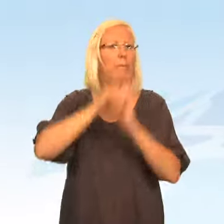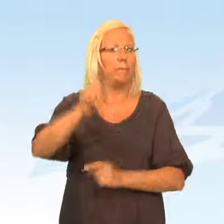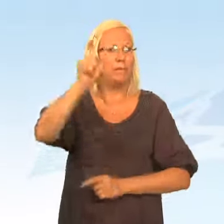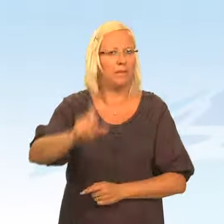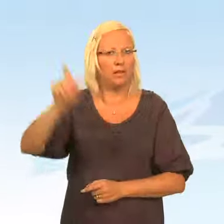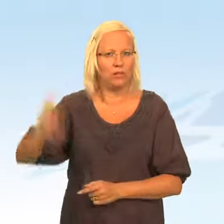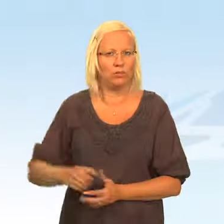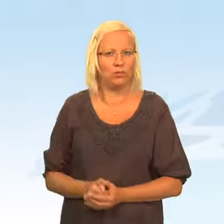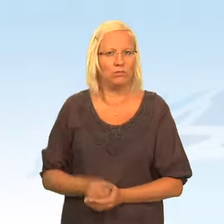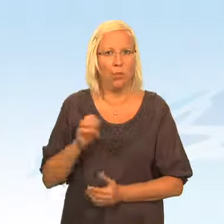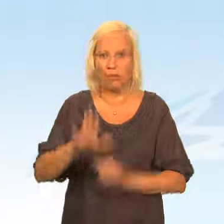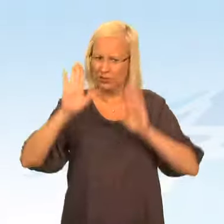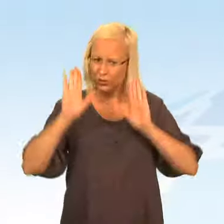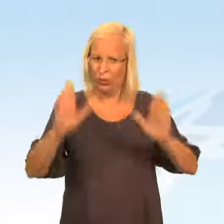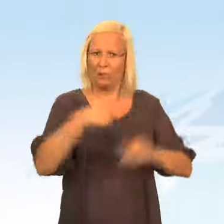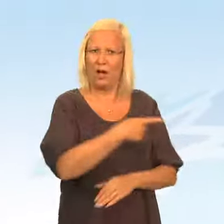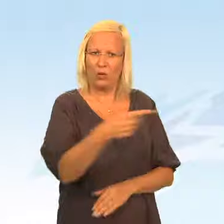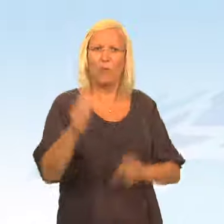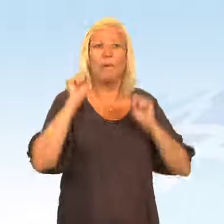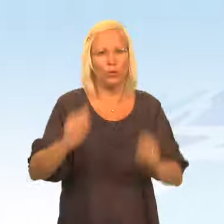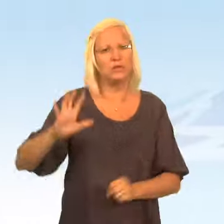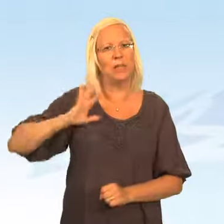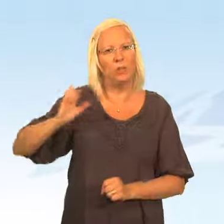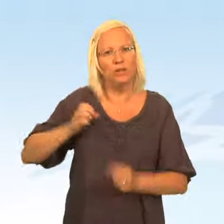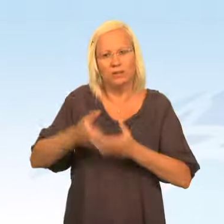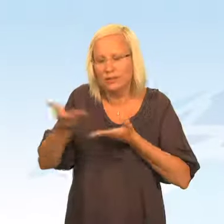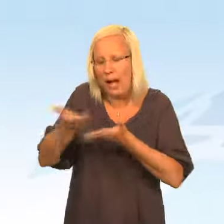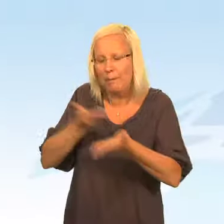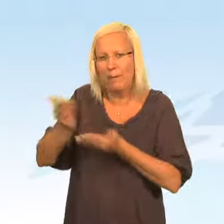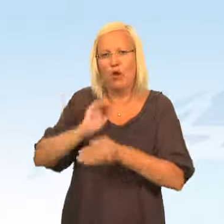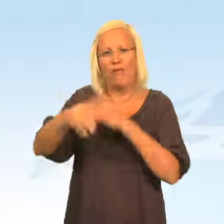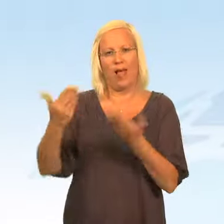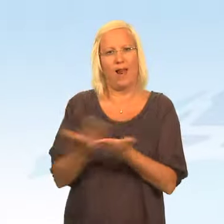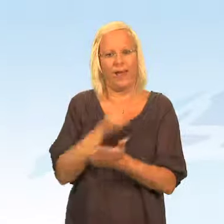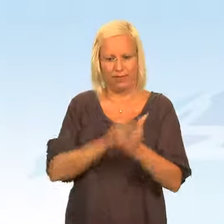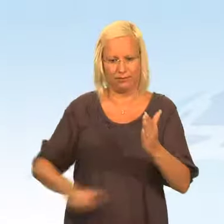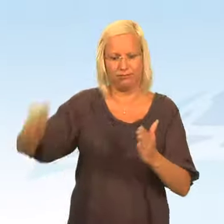och människor. För att stoppa dem måste polisen också samarbeta över gränserna.